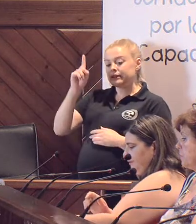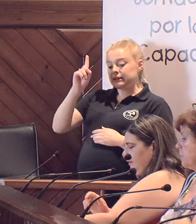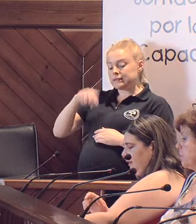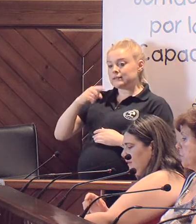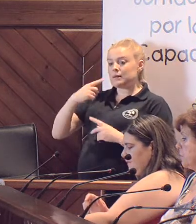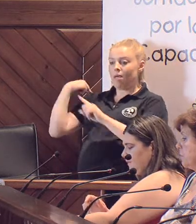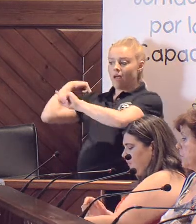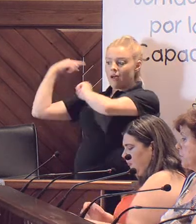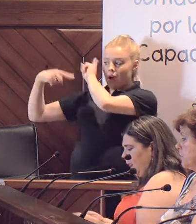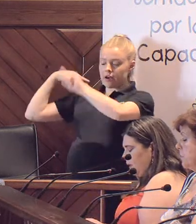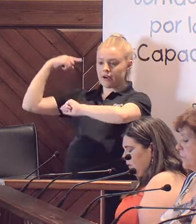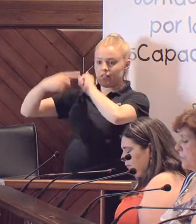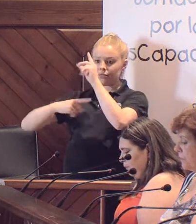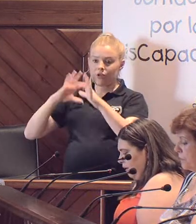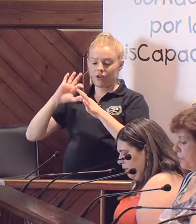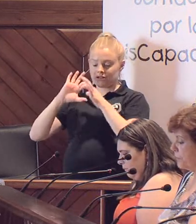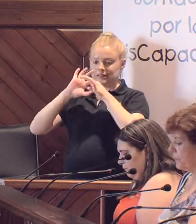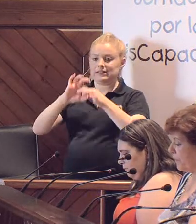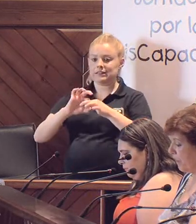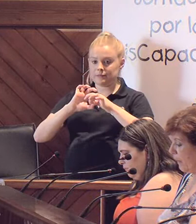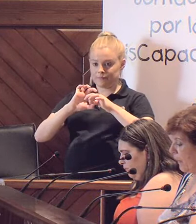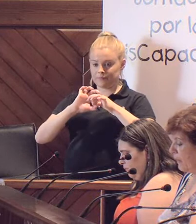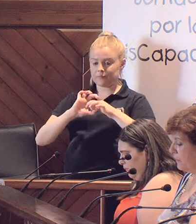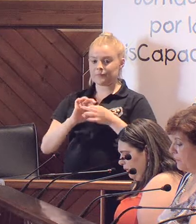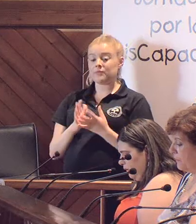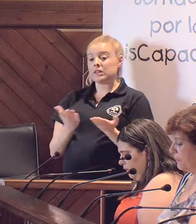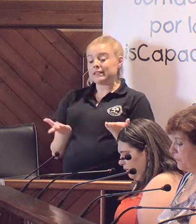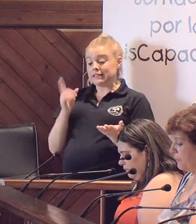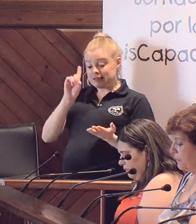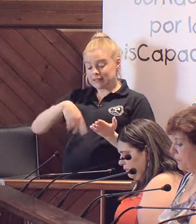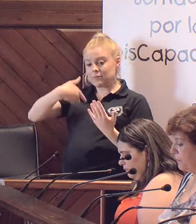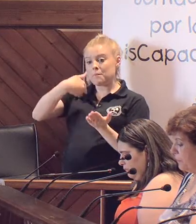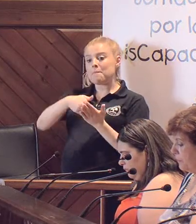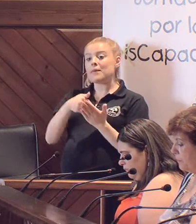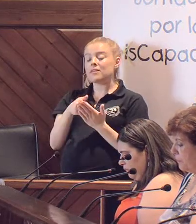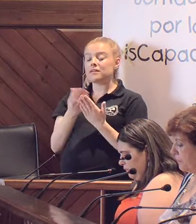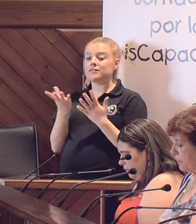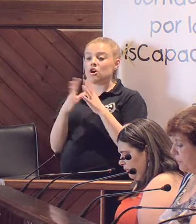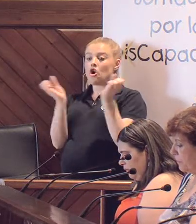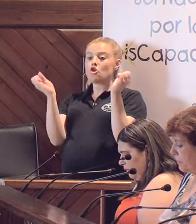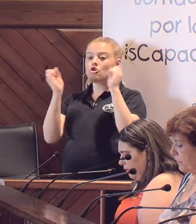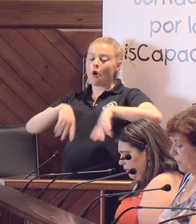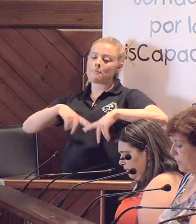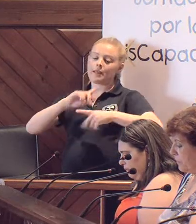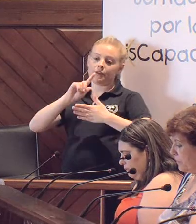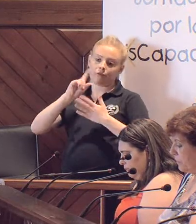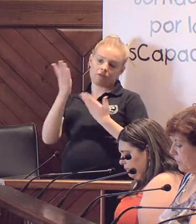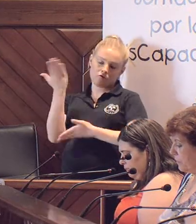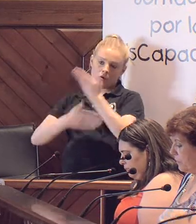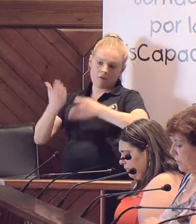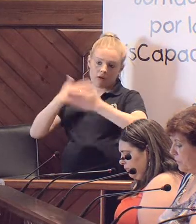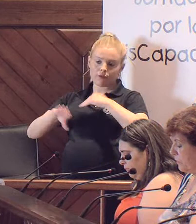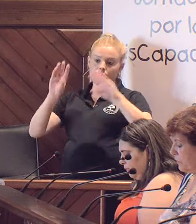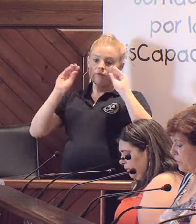intergeneracional también era una cosa que ellos pedían. Y lo mismo, pues también nos pedían encuentros y convenios de colaboración en las